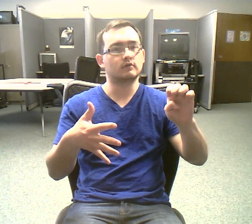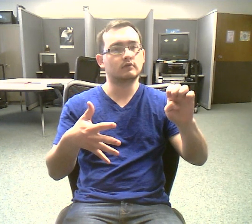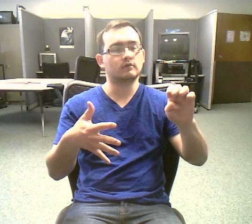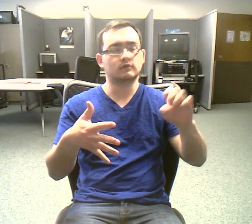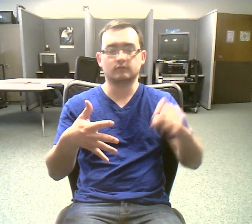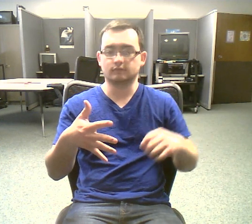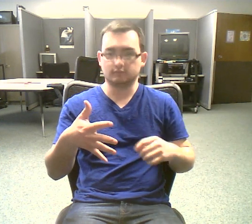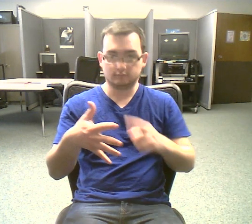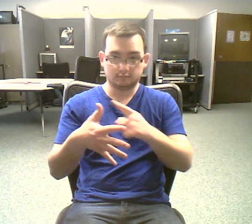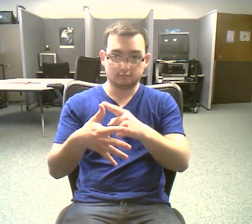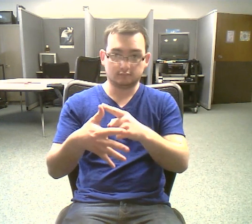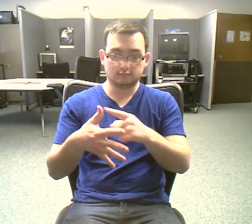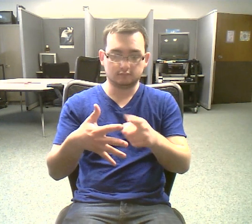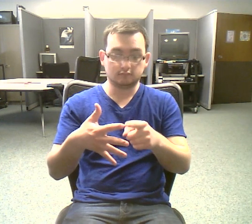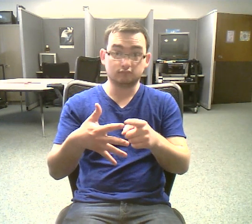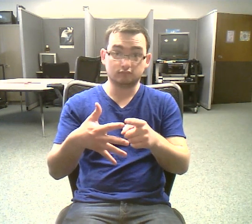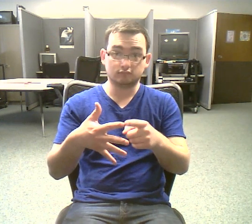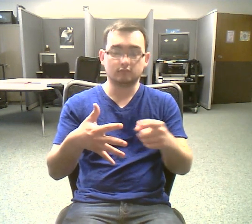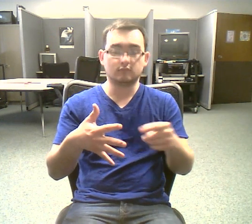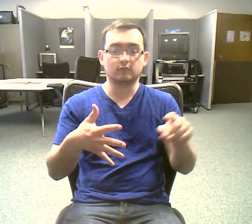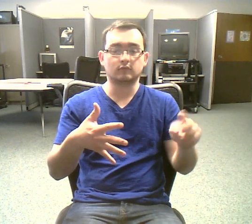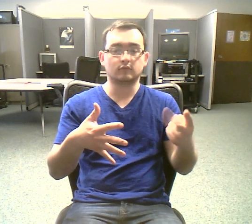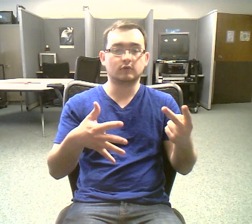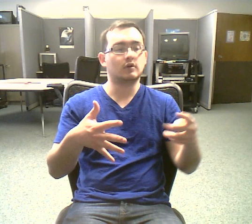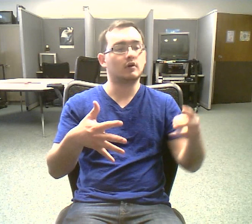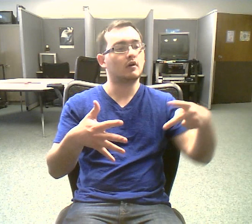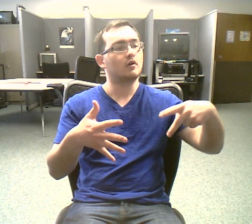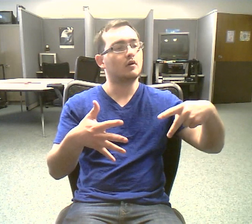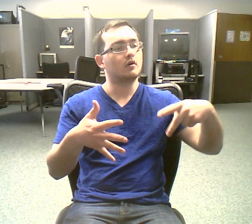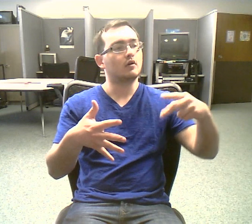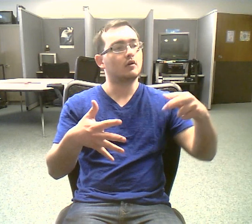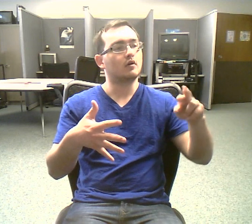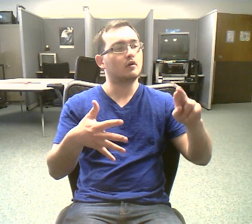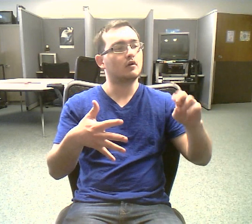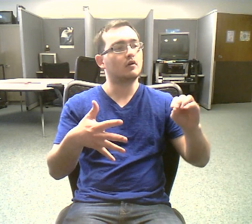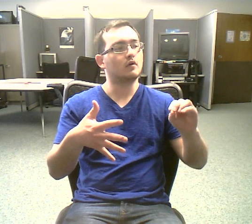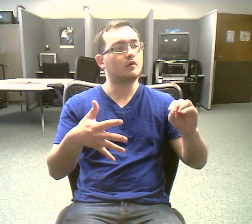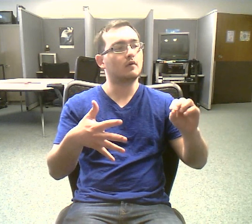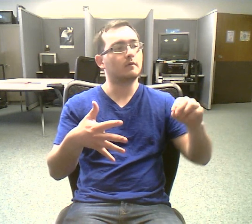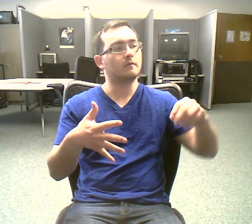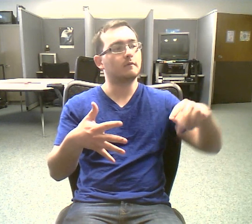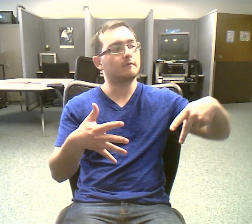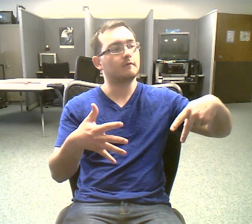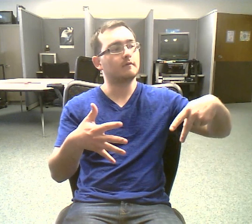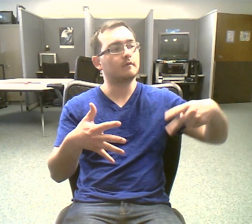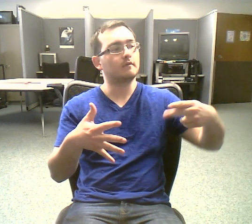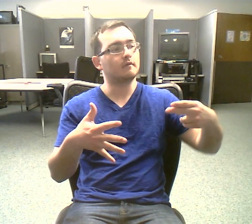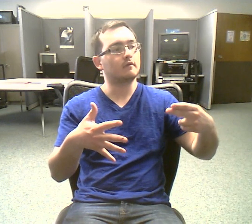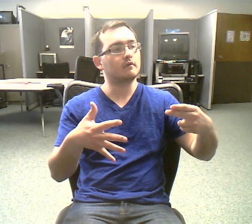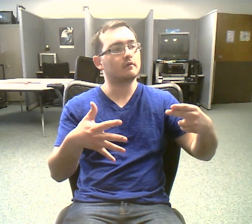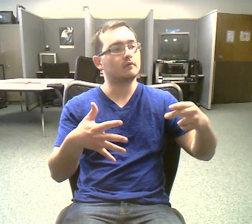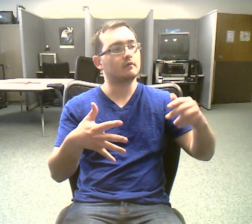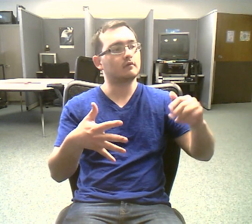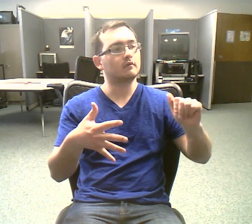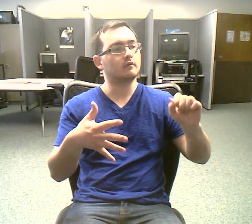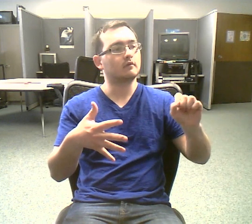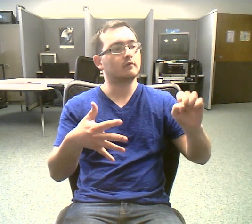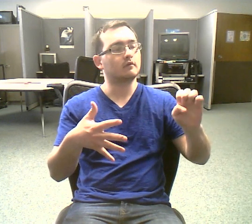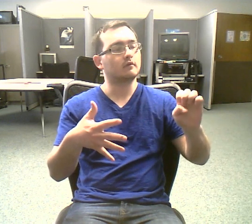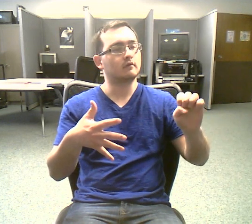E. Second one, prophase, P-R-O-P-H-A-S-E.